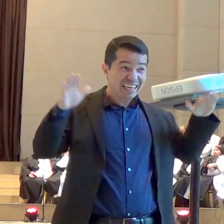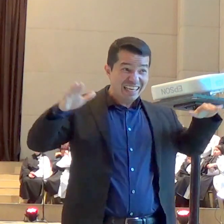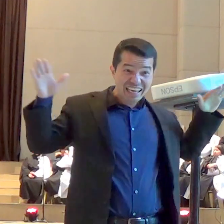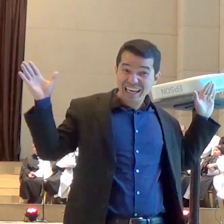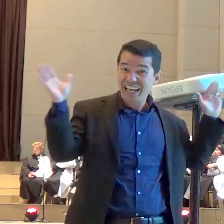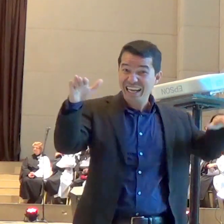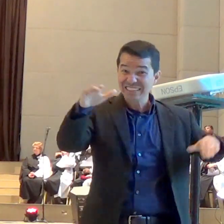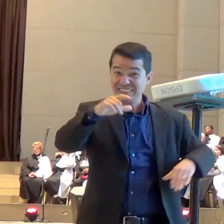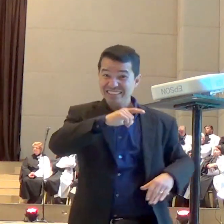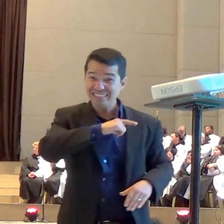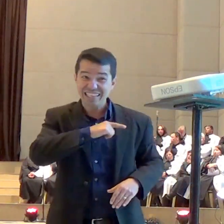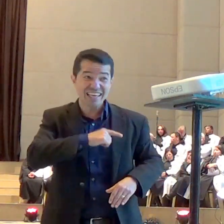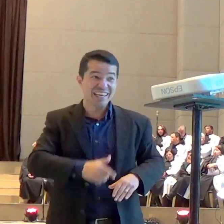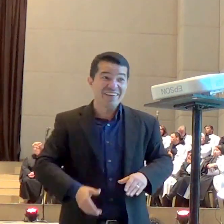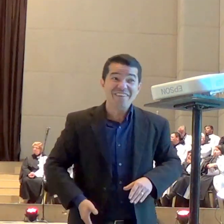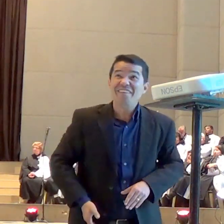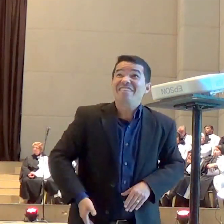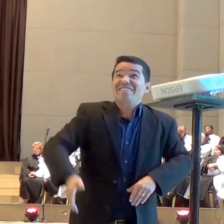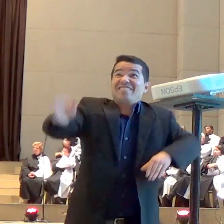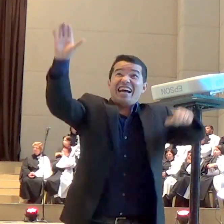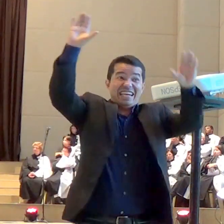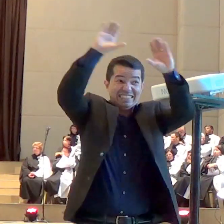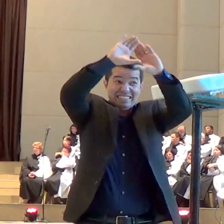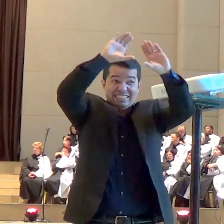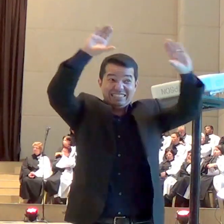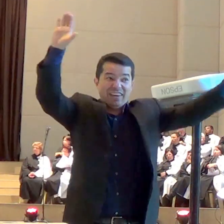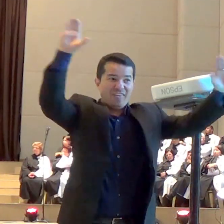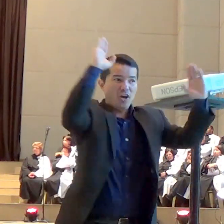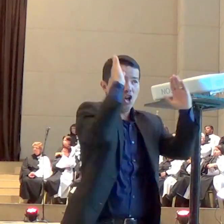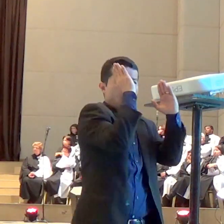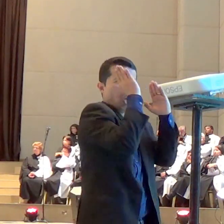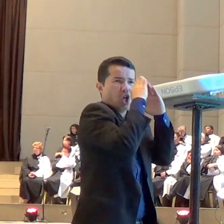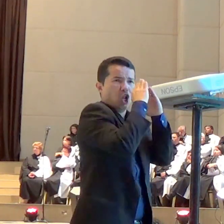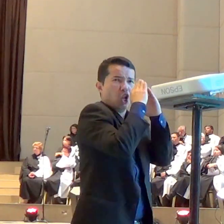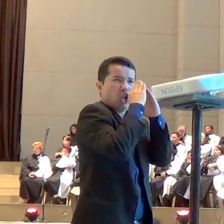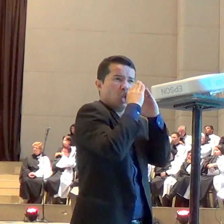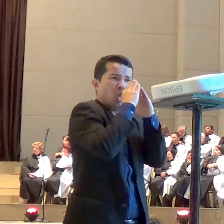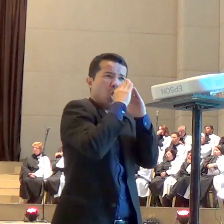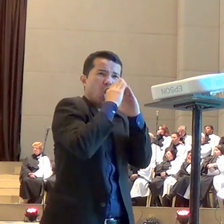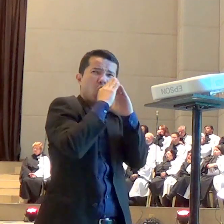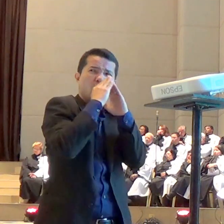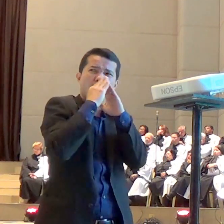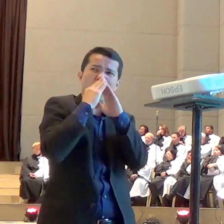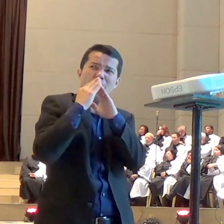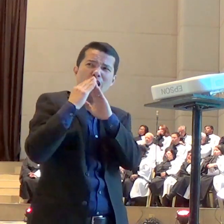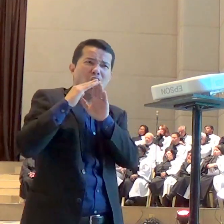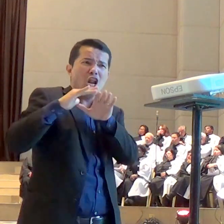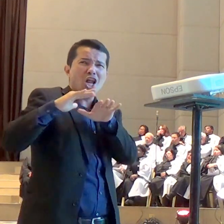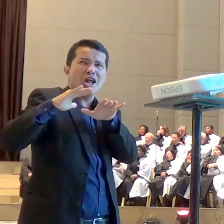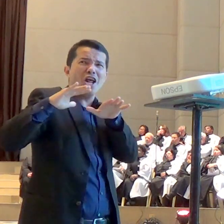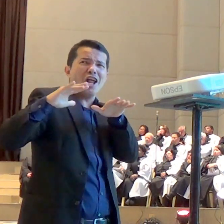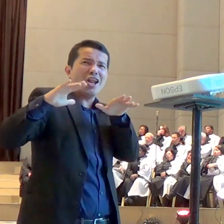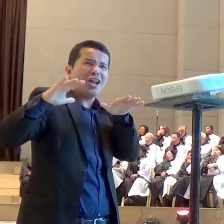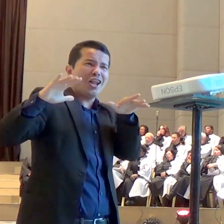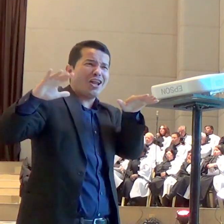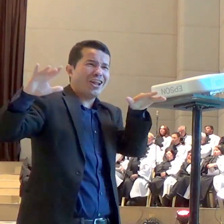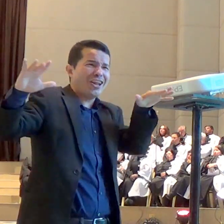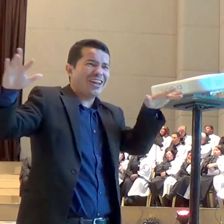moradas celestiais o céu se abre nós vemos Jesus Jesus chama a gente quando você morrer vai